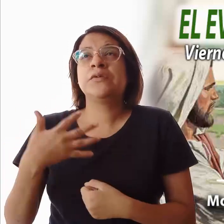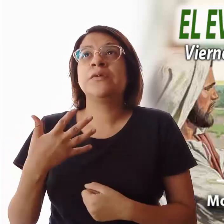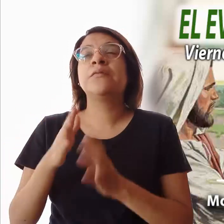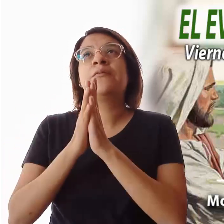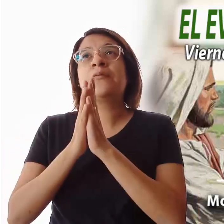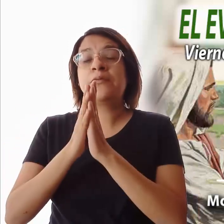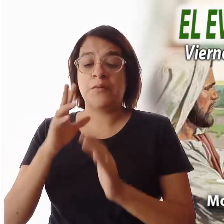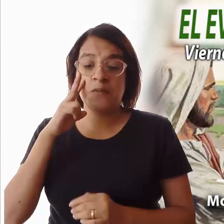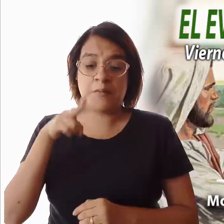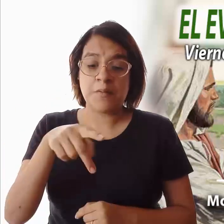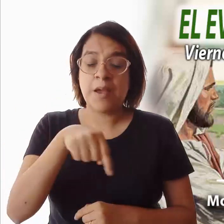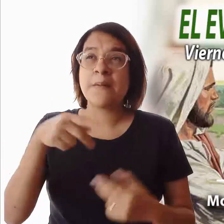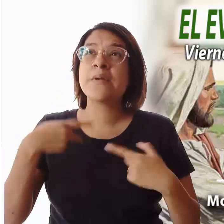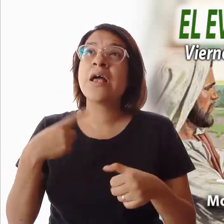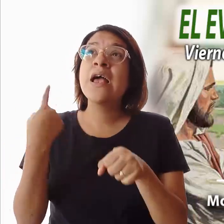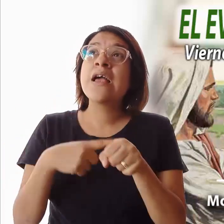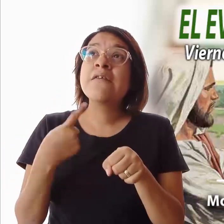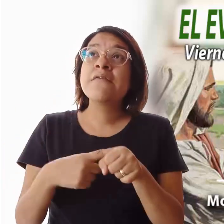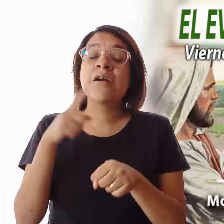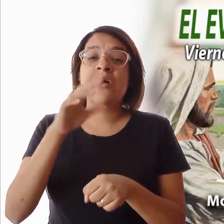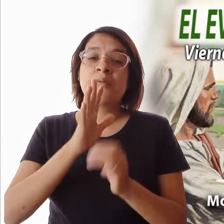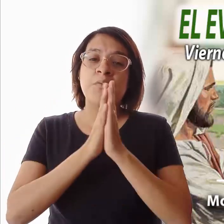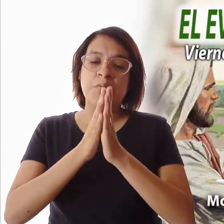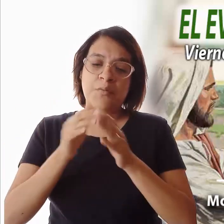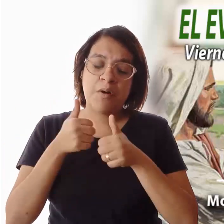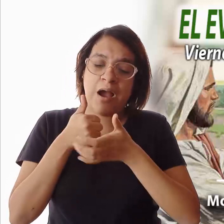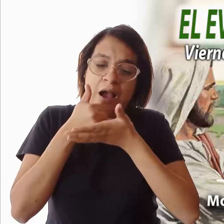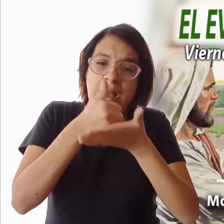compasivo a quienes están en la enfermedad.